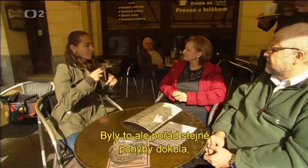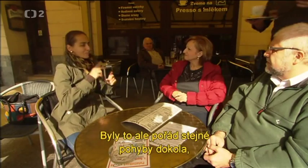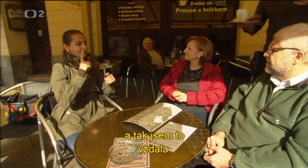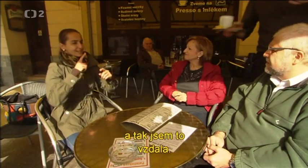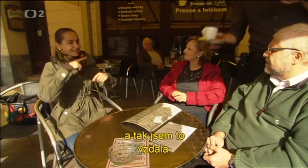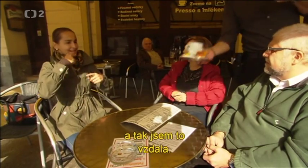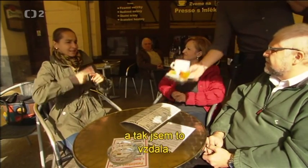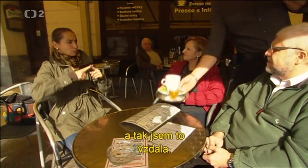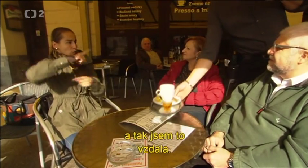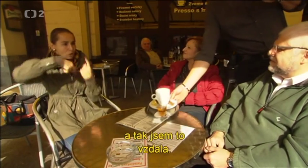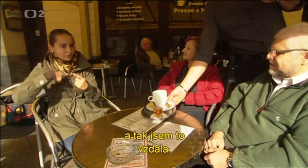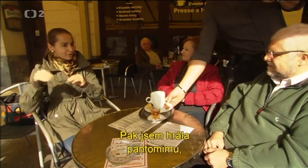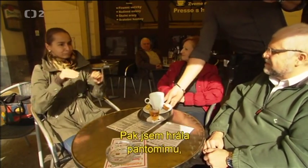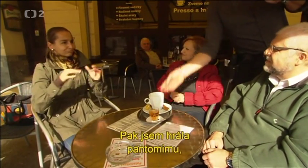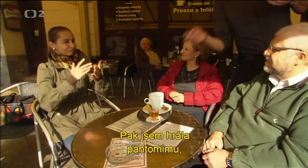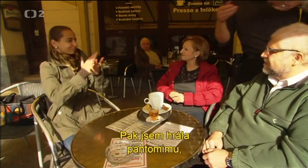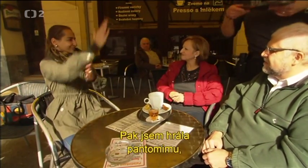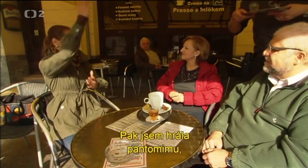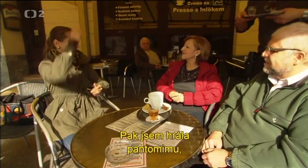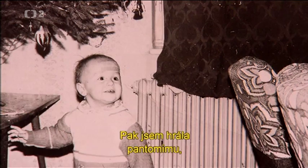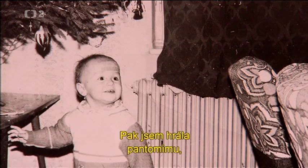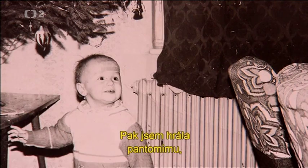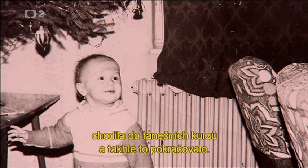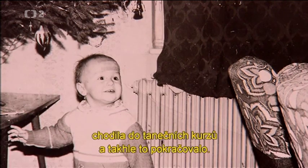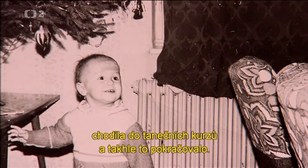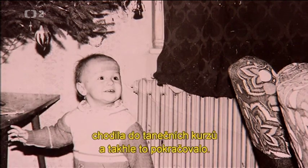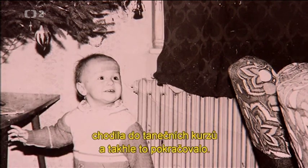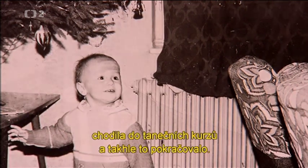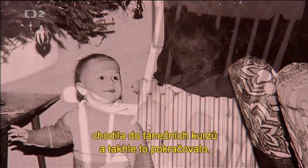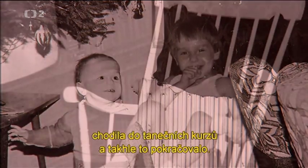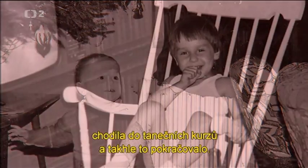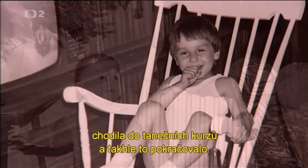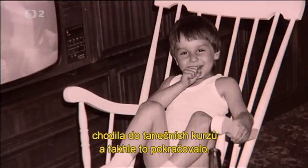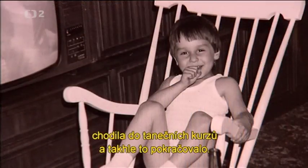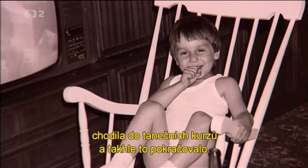A tak jsem to vzdala. Pak jsem hrála pantomimu, chodila do tanečních kurzů a takhle to pokračovalo.